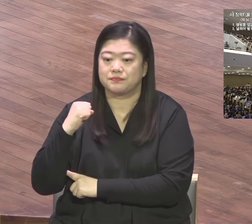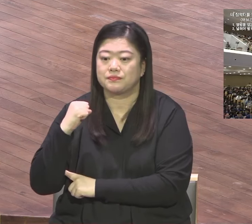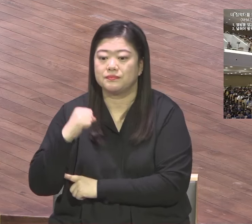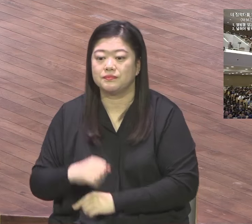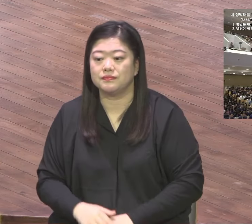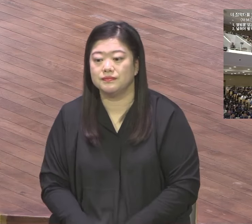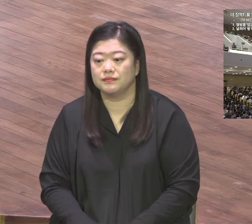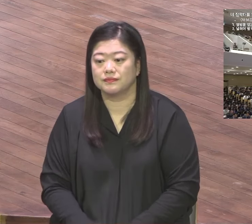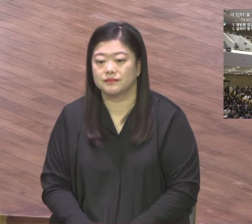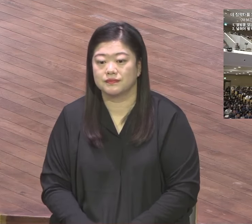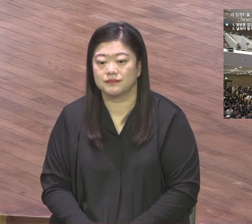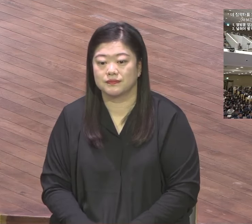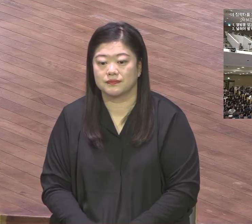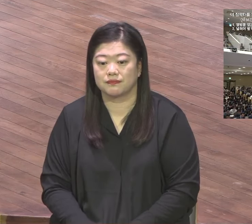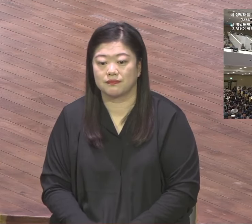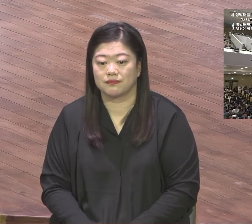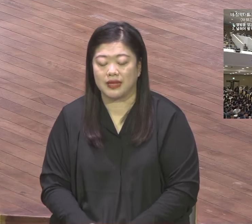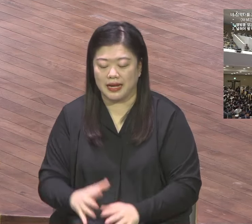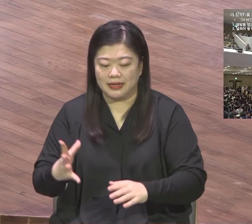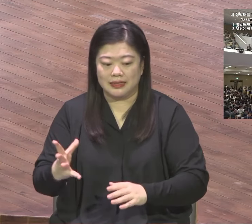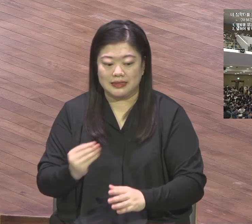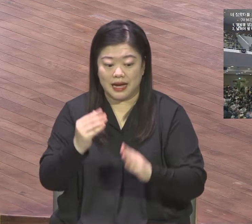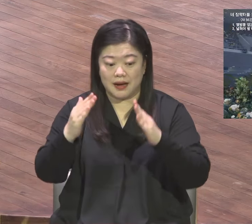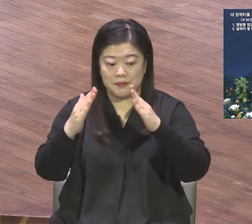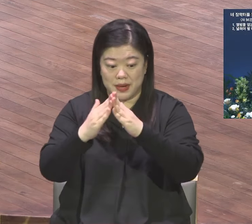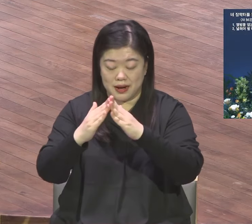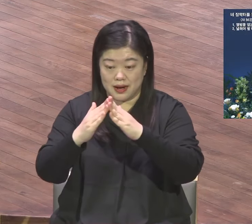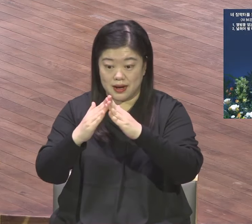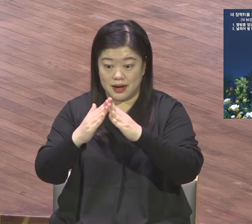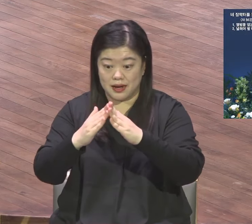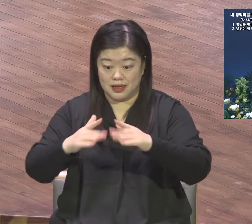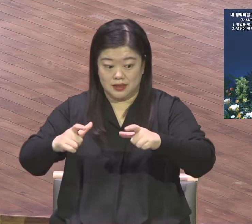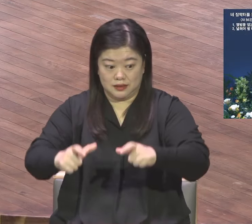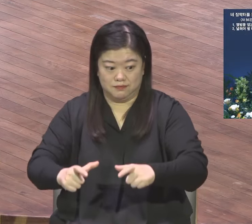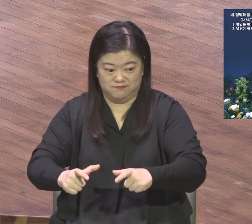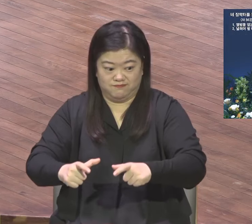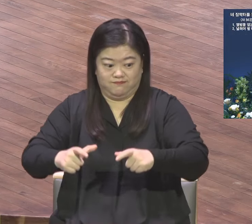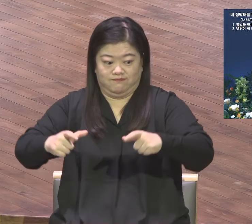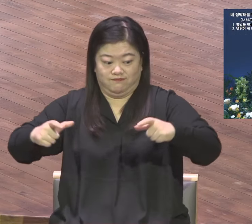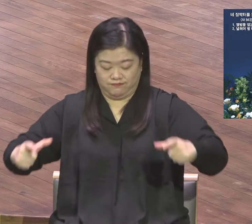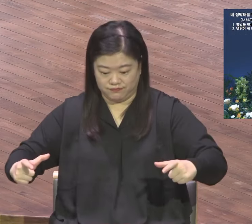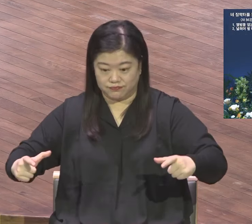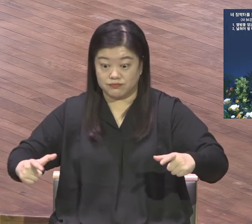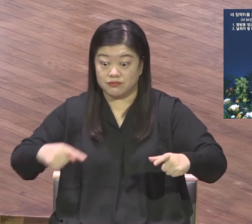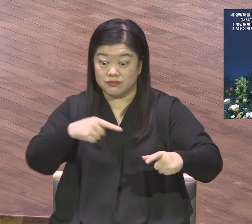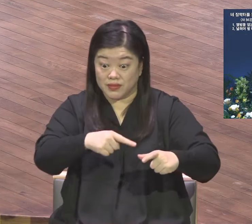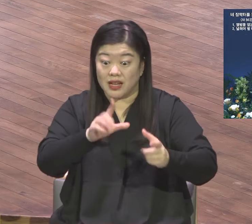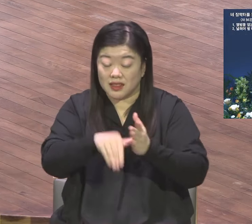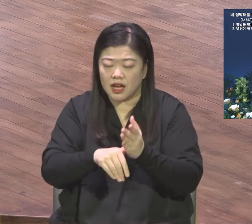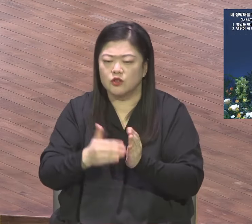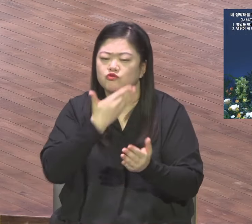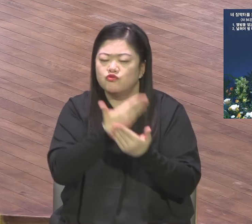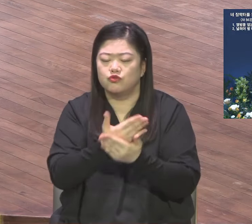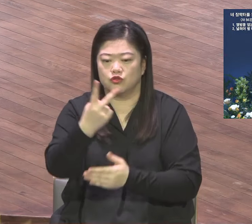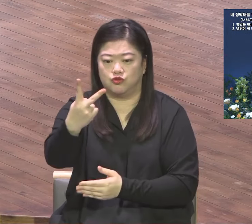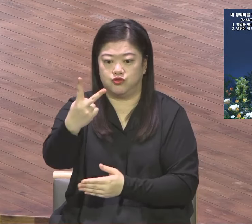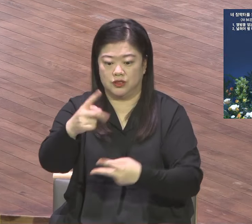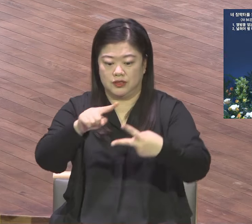선지하는 장막틀을 넓히라는 선포에 이어서 구체적으로 두 가지를 강조하죠 너 처소의 휘장을